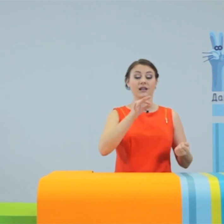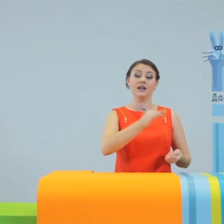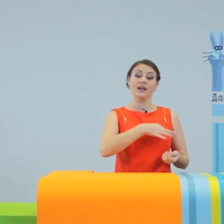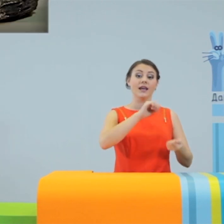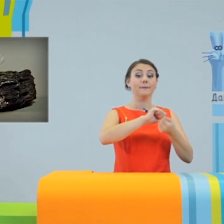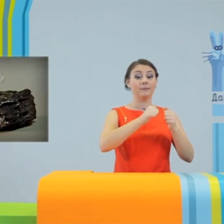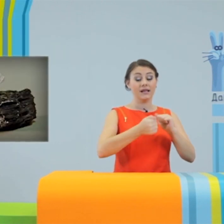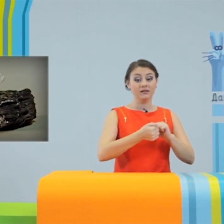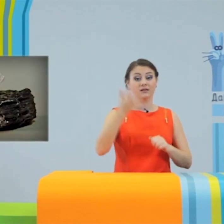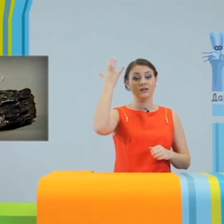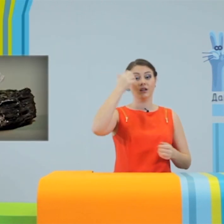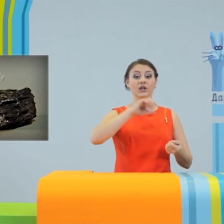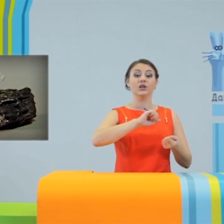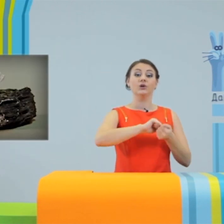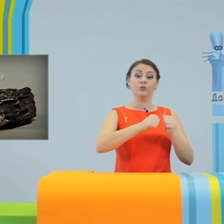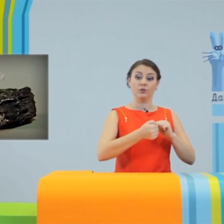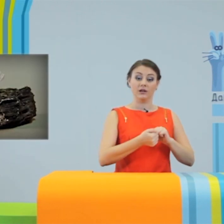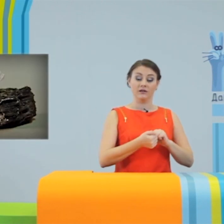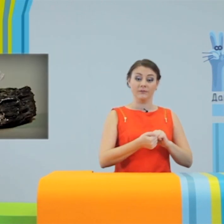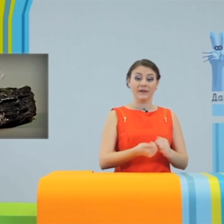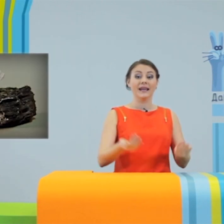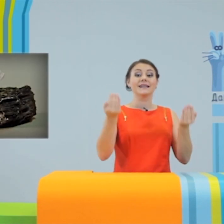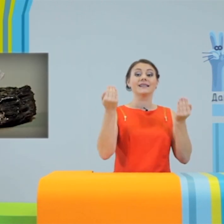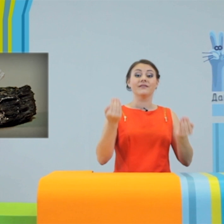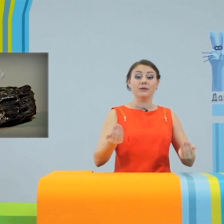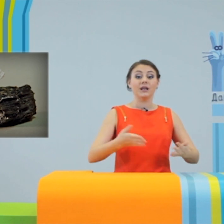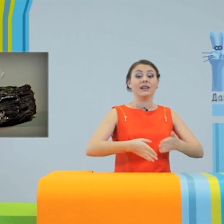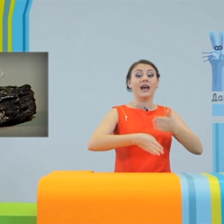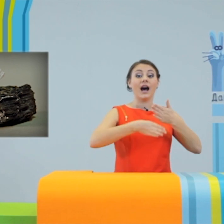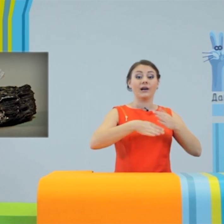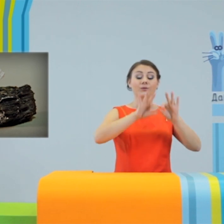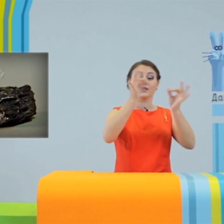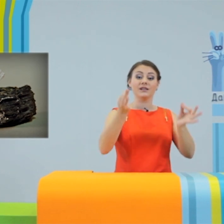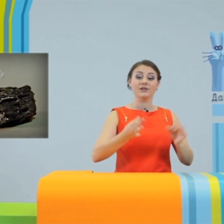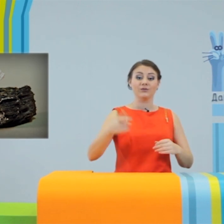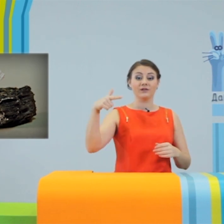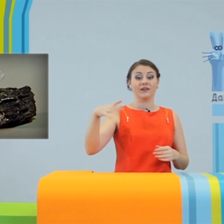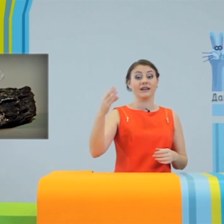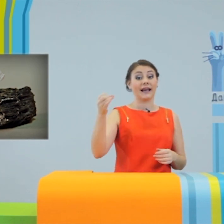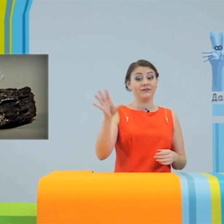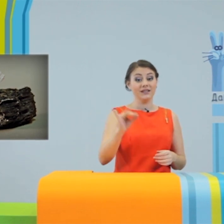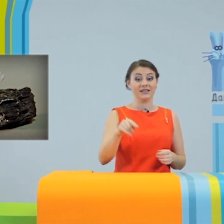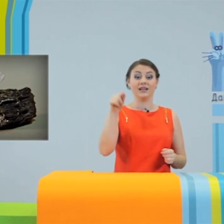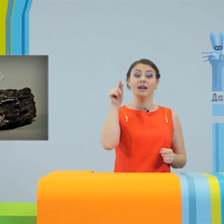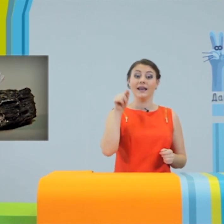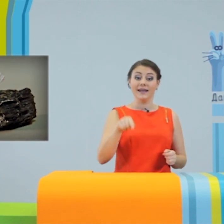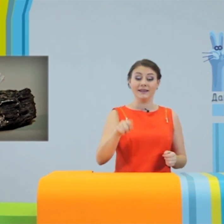мел и уголь. Современное орудие искусства граффити – это